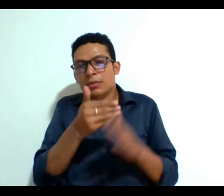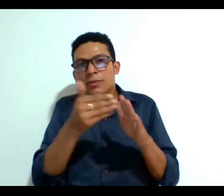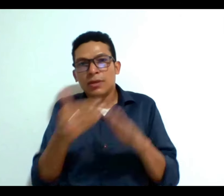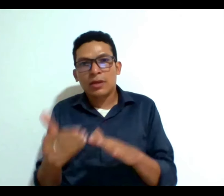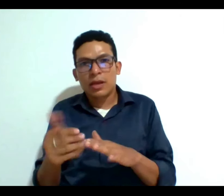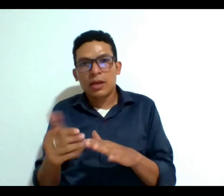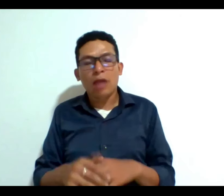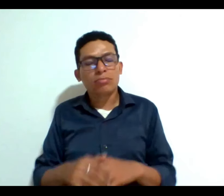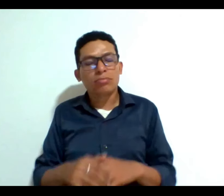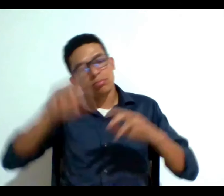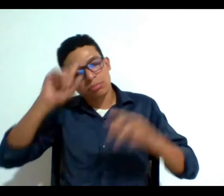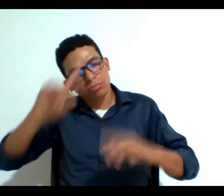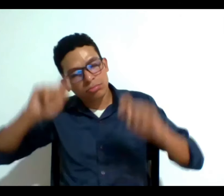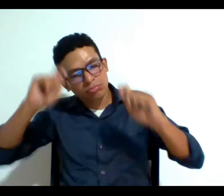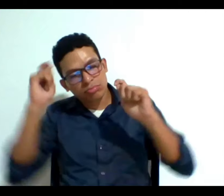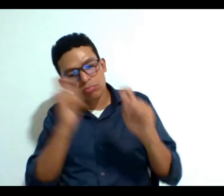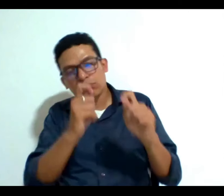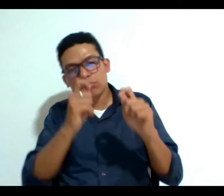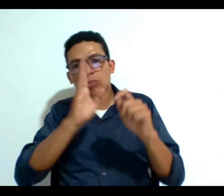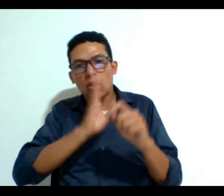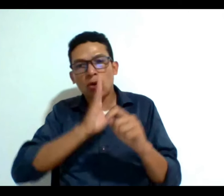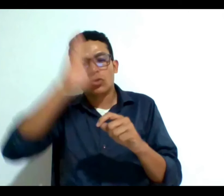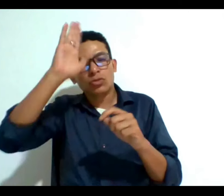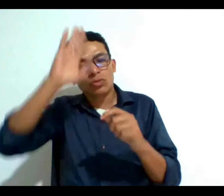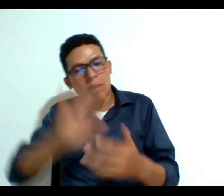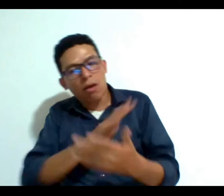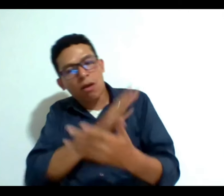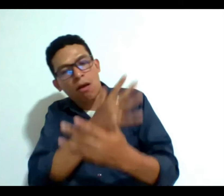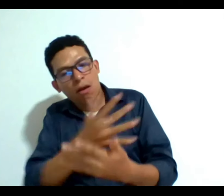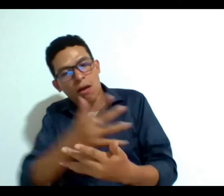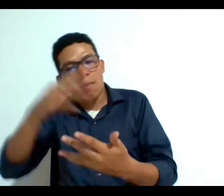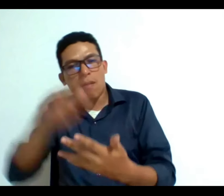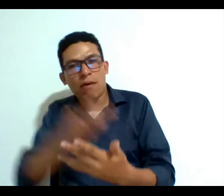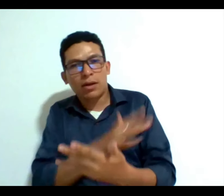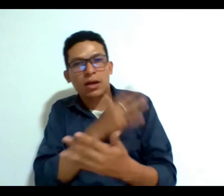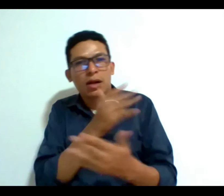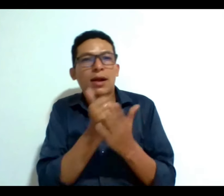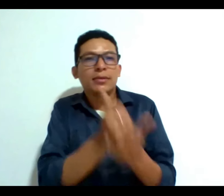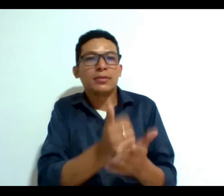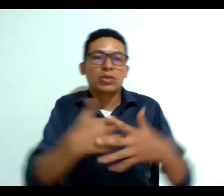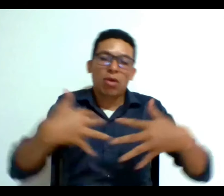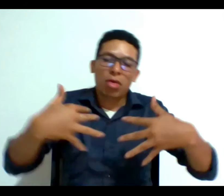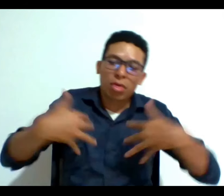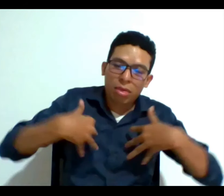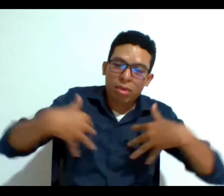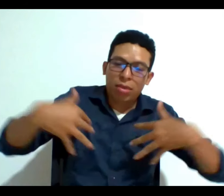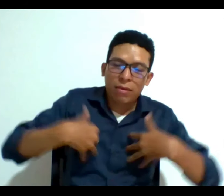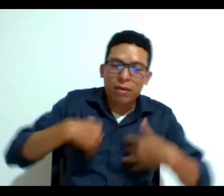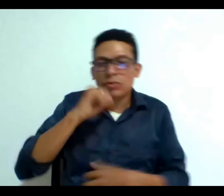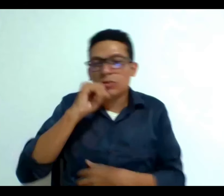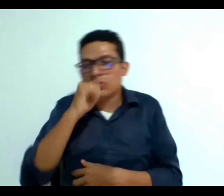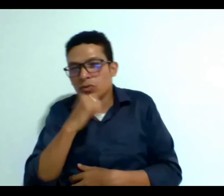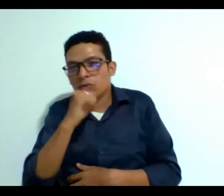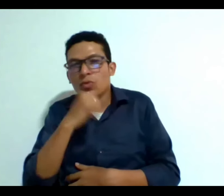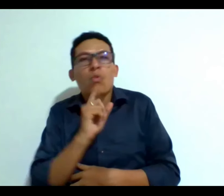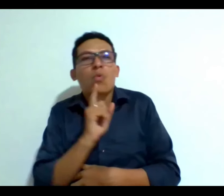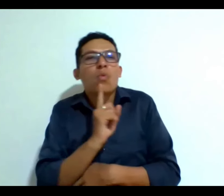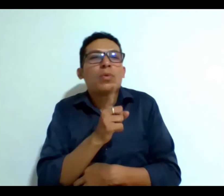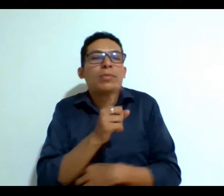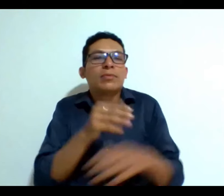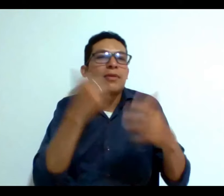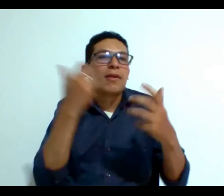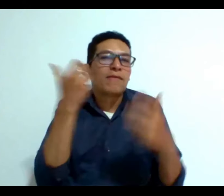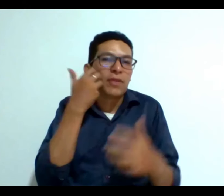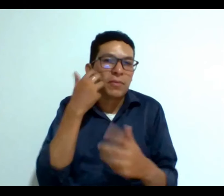rituales específicos para ayudarles frente al sufrimiento que una determinada enfermedad les podía